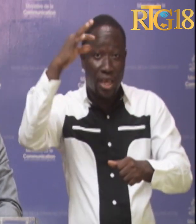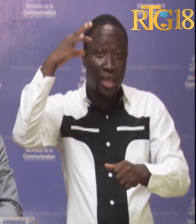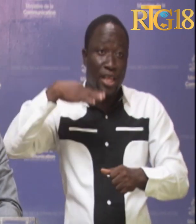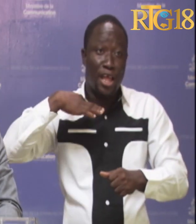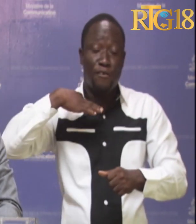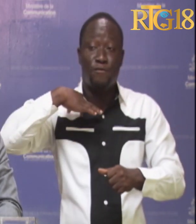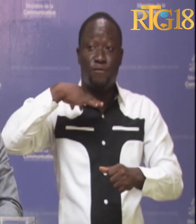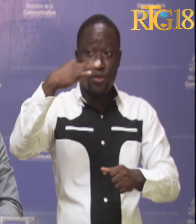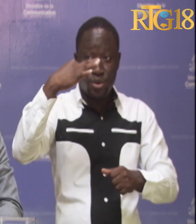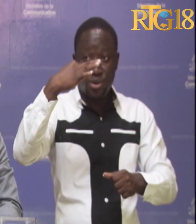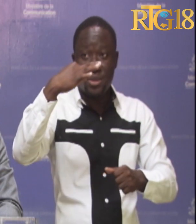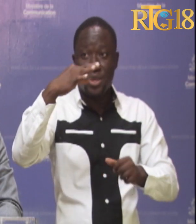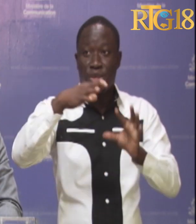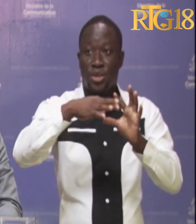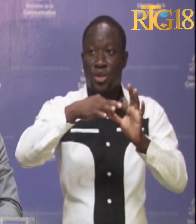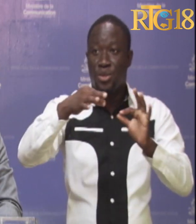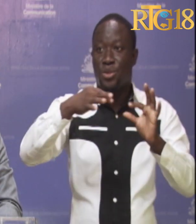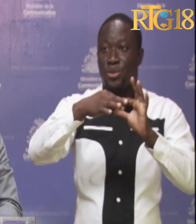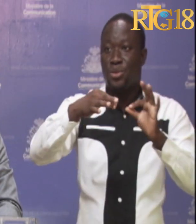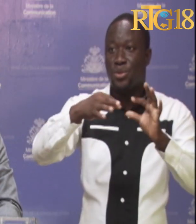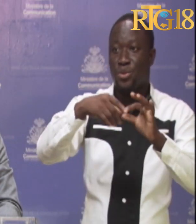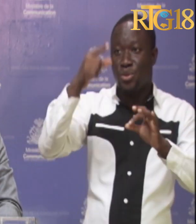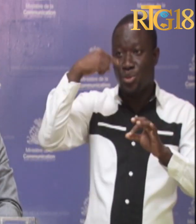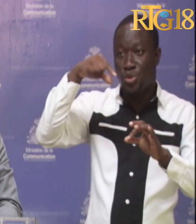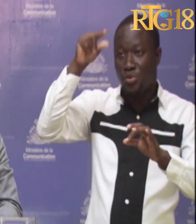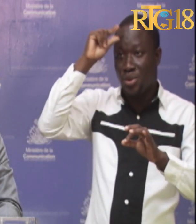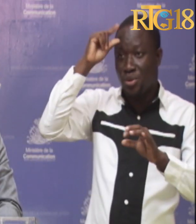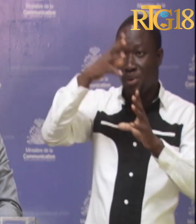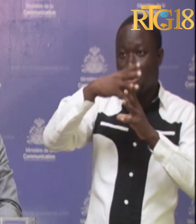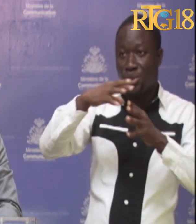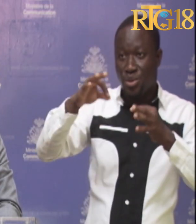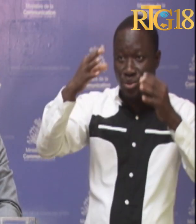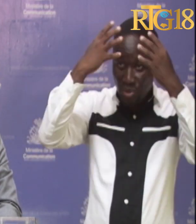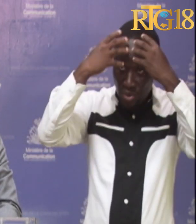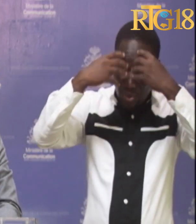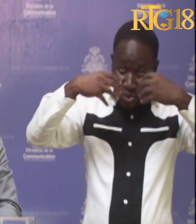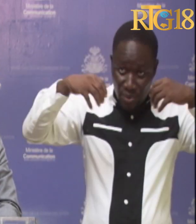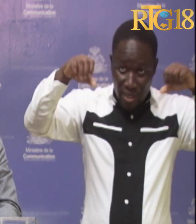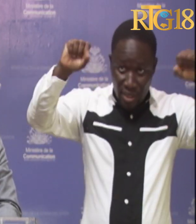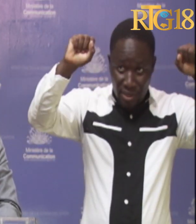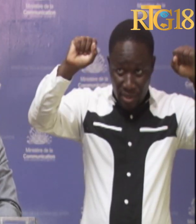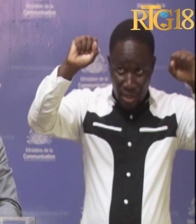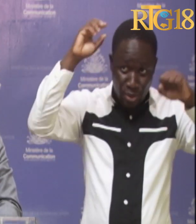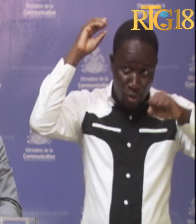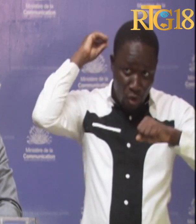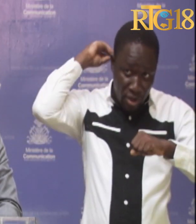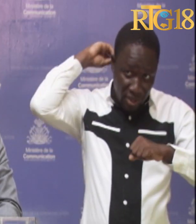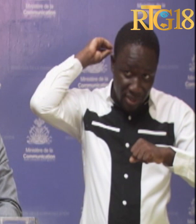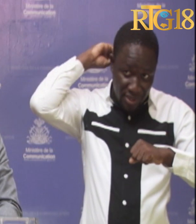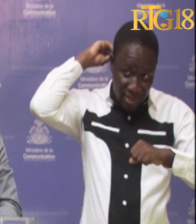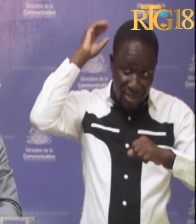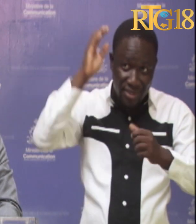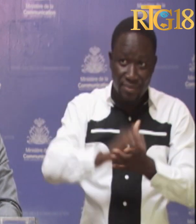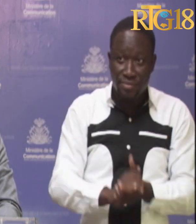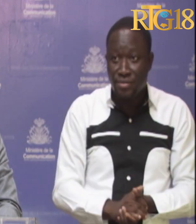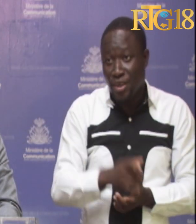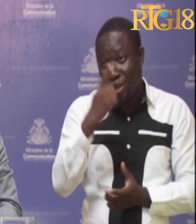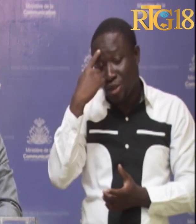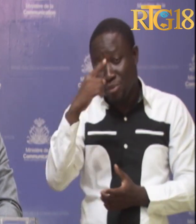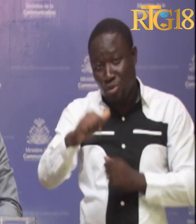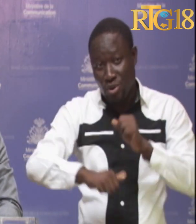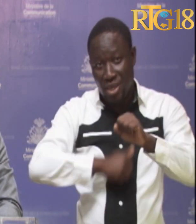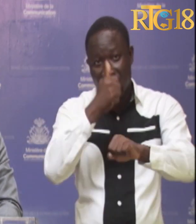indéfectible de l'administration du président de la République, son Excellence M. Jovenel Moïse, d'oeuvrer à l